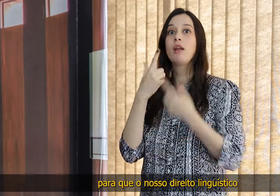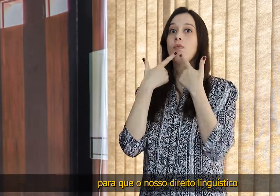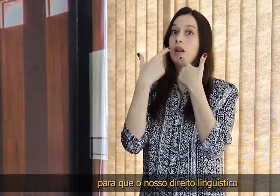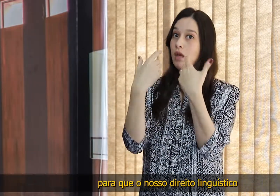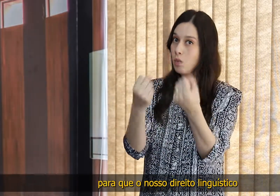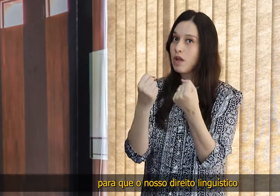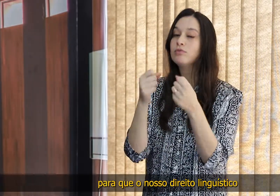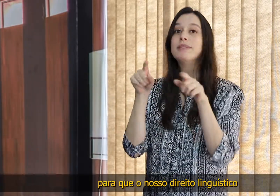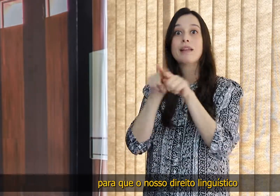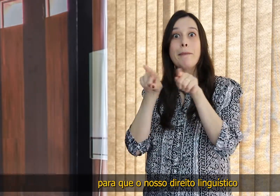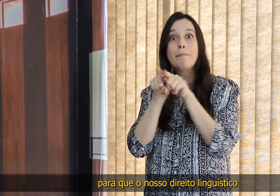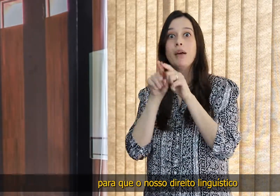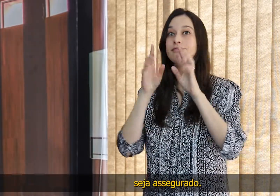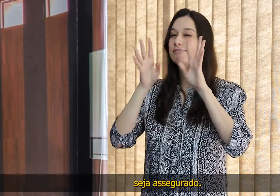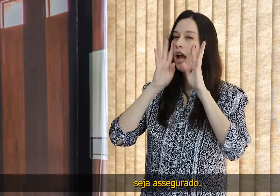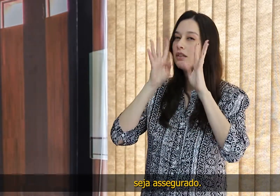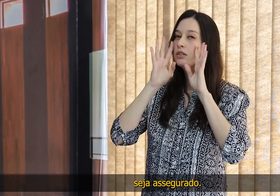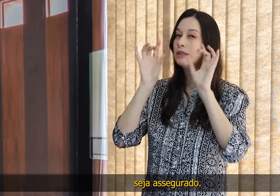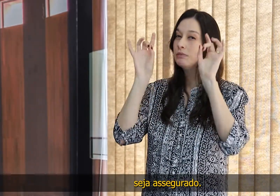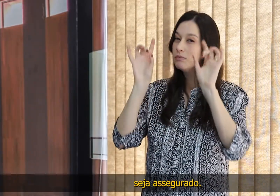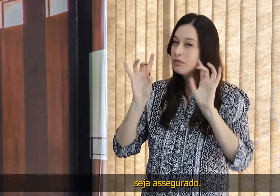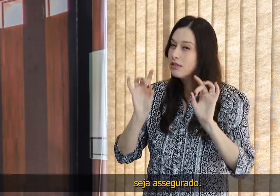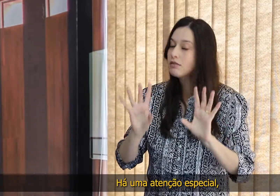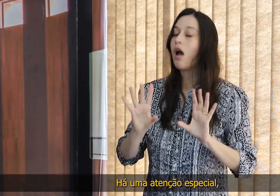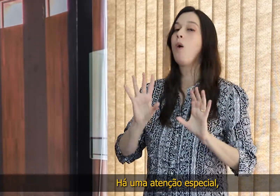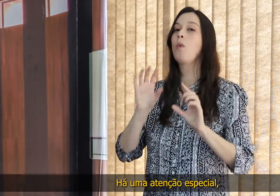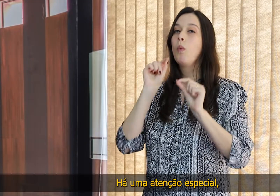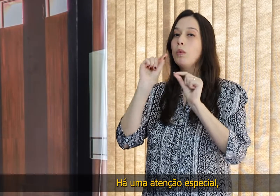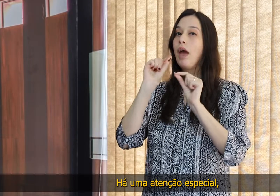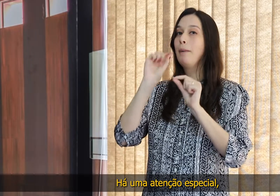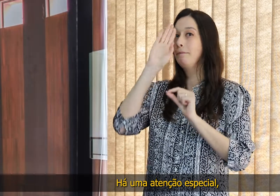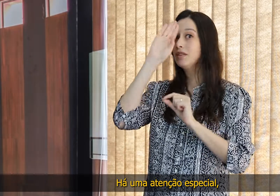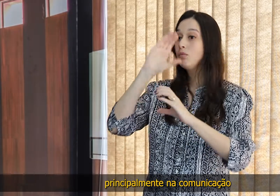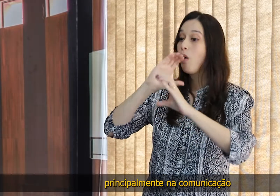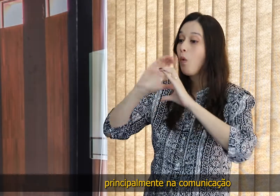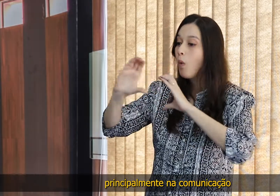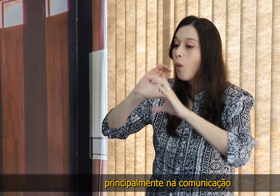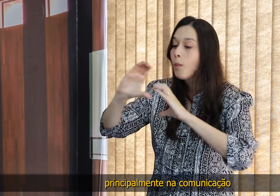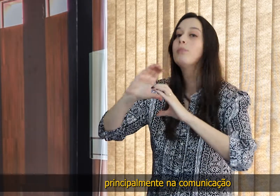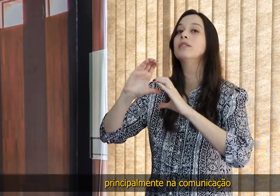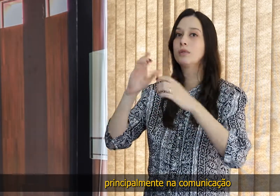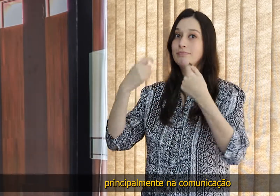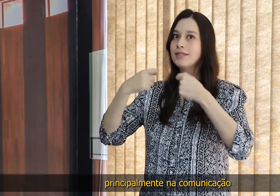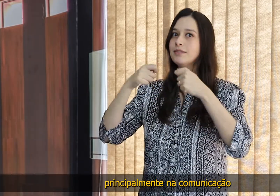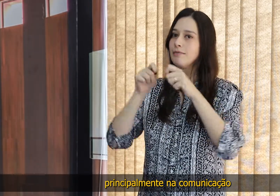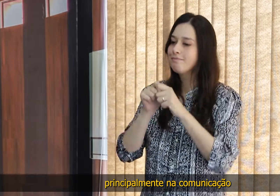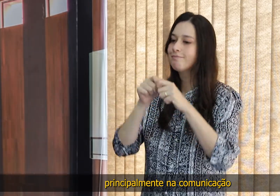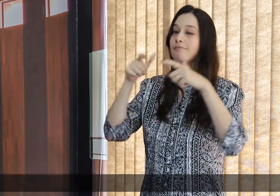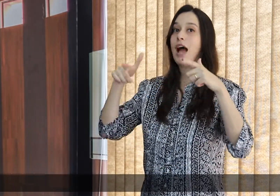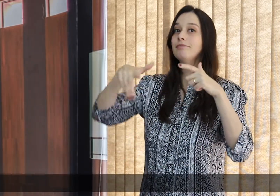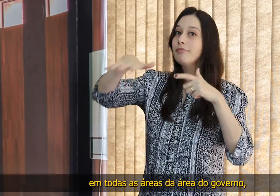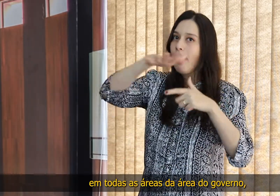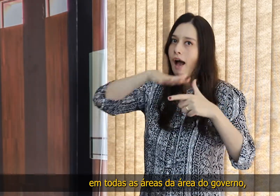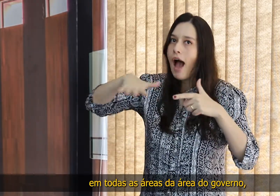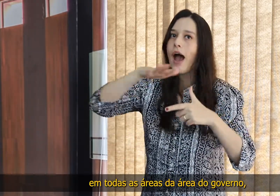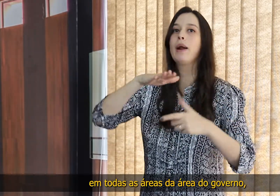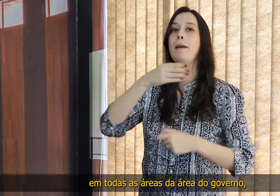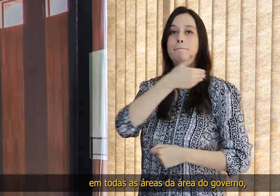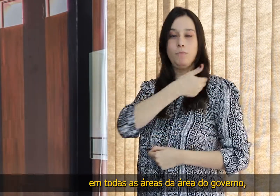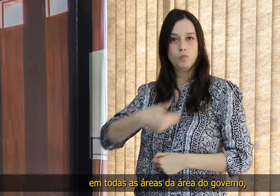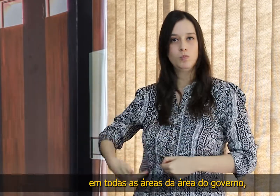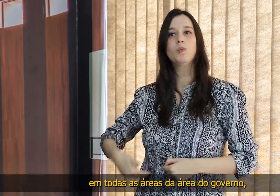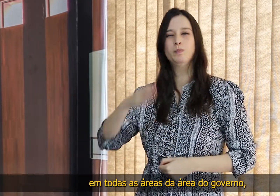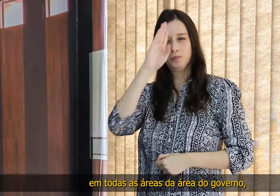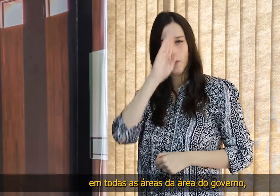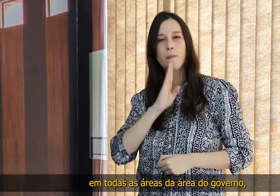conosco, para que o nosso direito linguístico seja assegurado. Há uma atenção especial, principalmente na comunicação, em todas